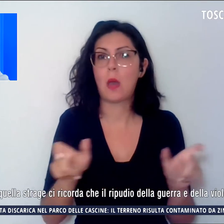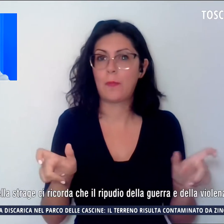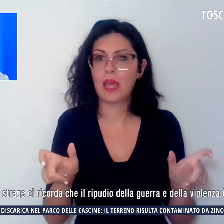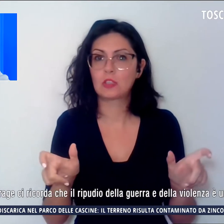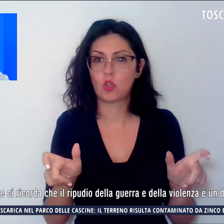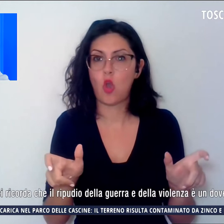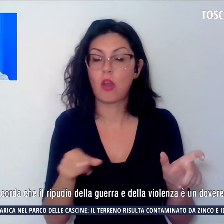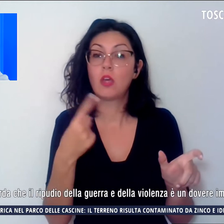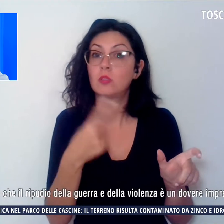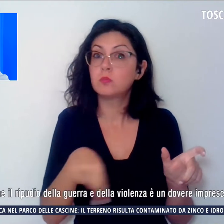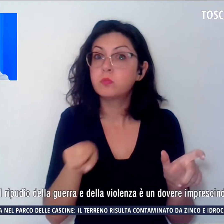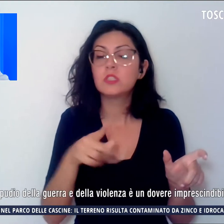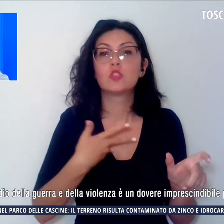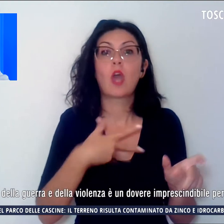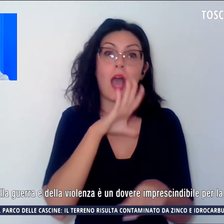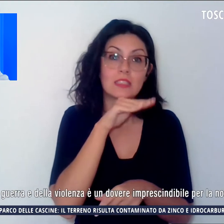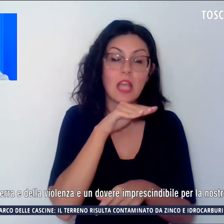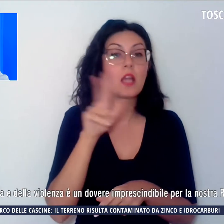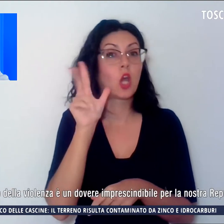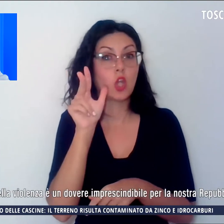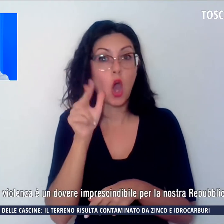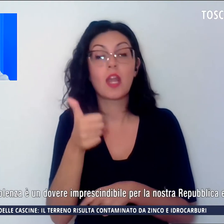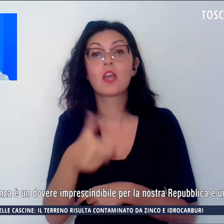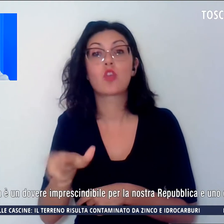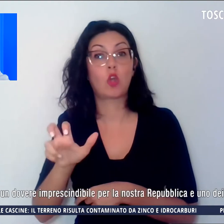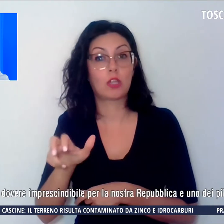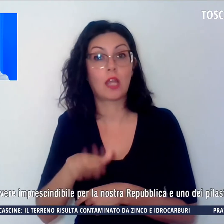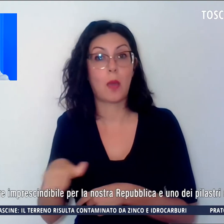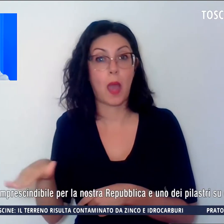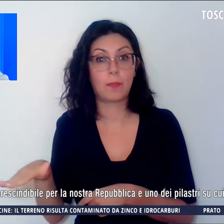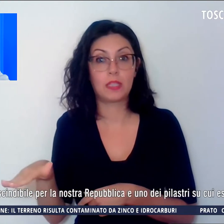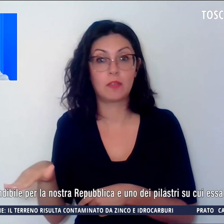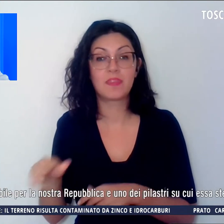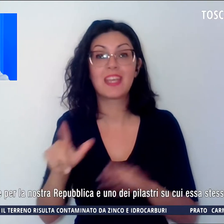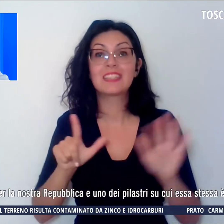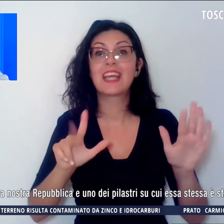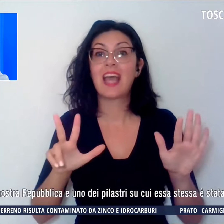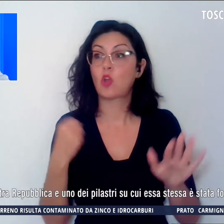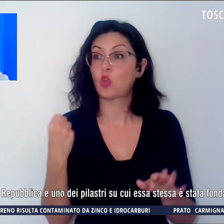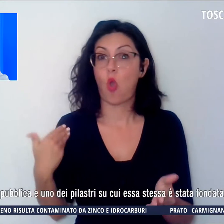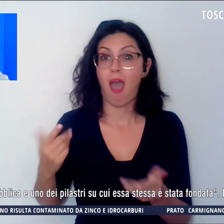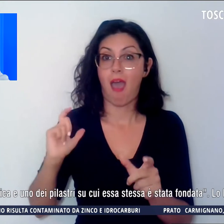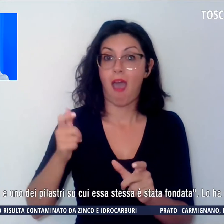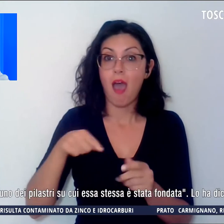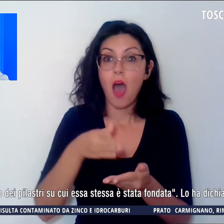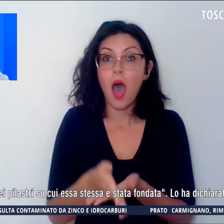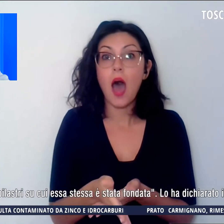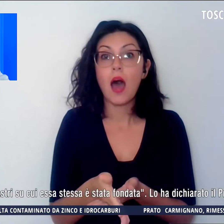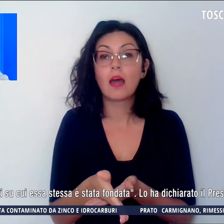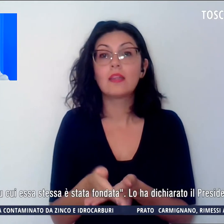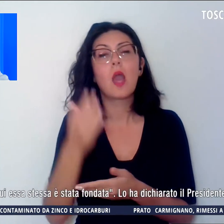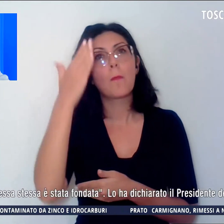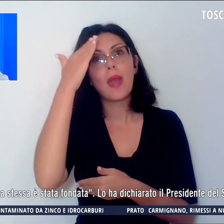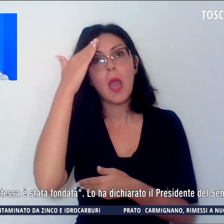anziani, donne e 130 bambini. A 78 anni di distanza, la memoria di quella strage ci